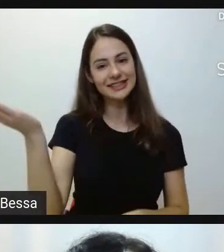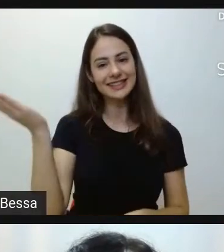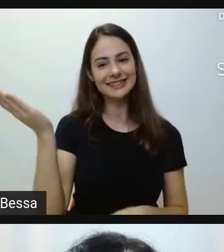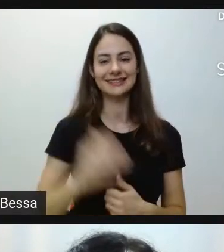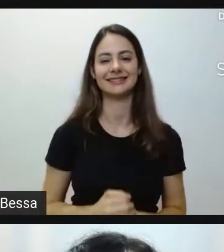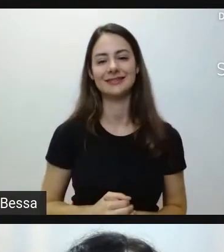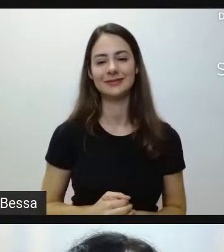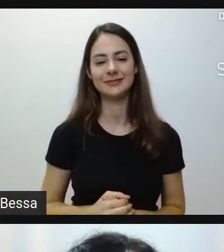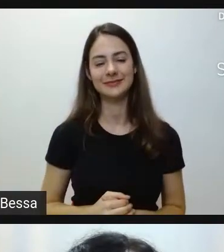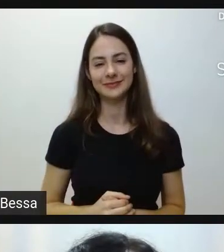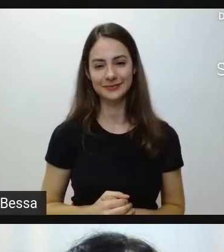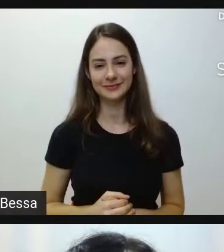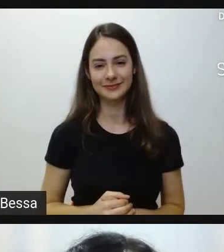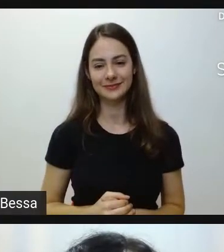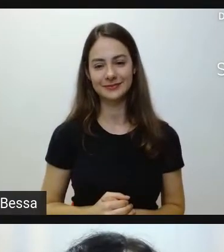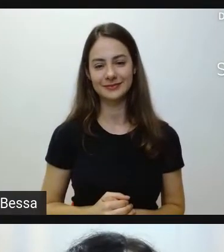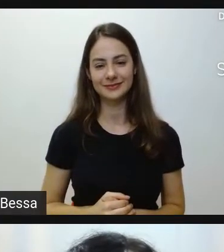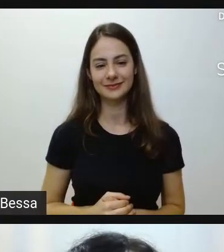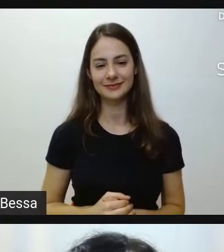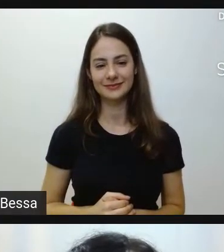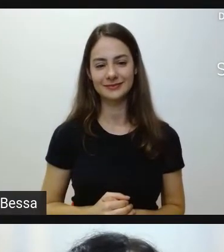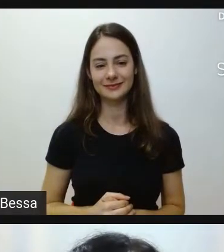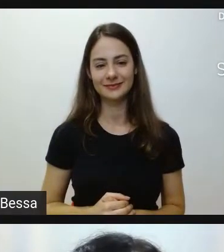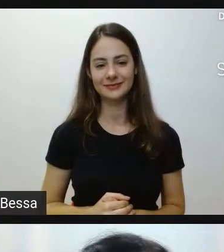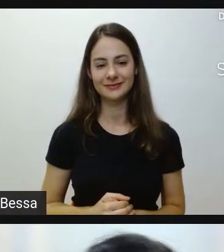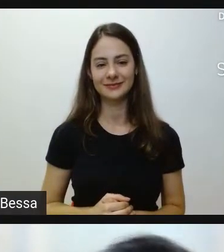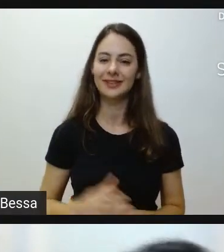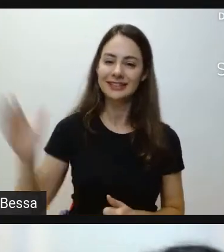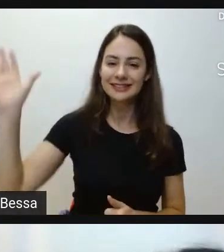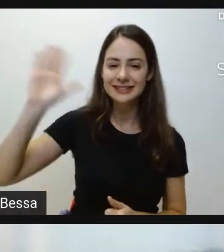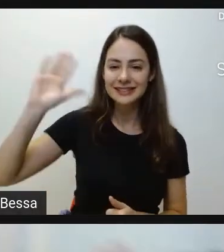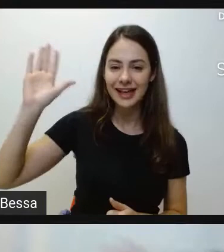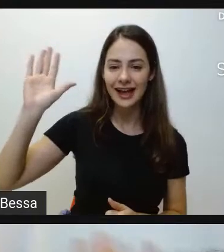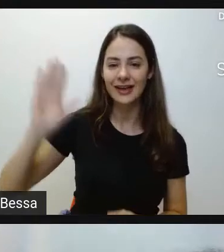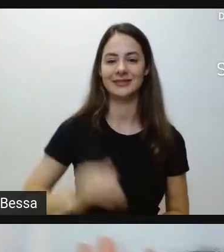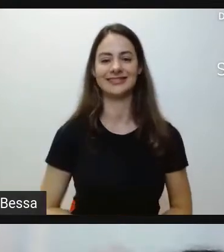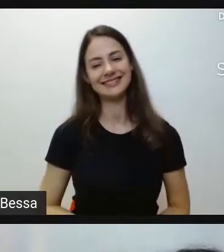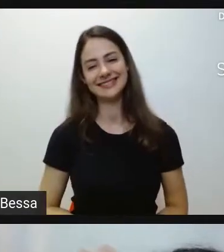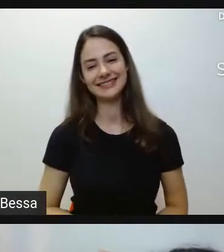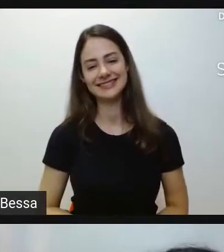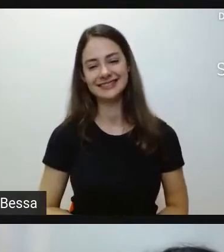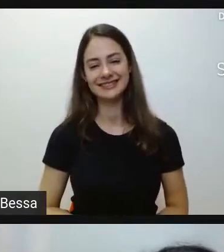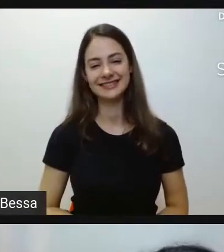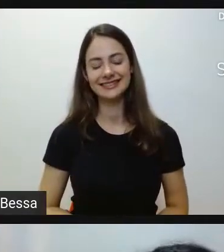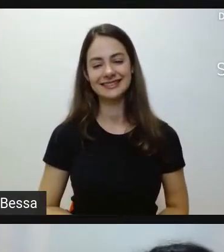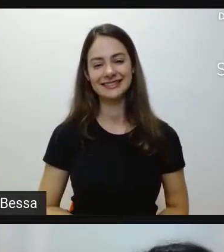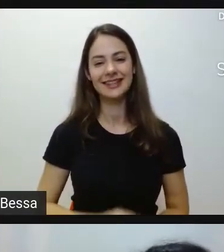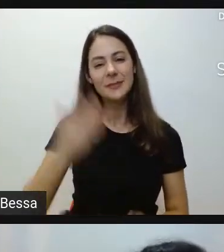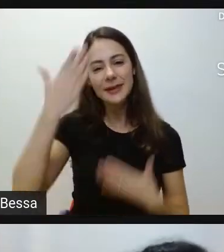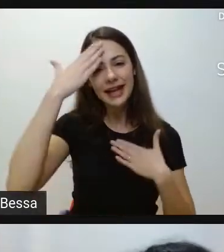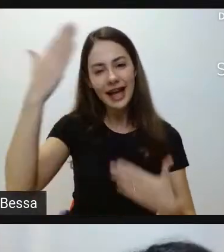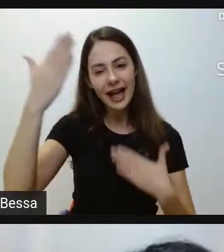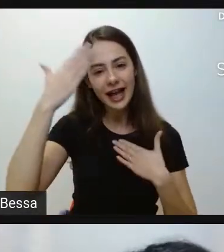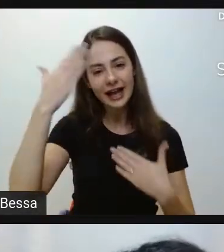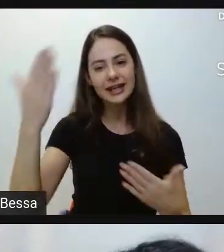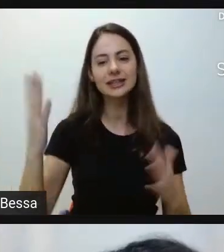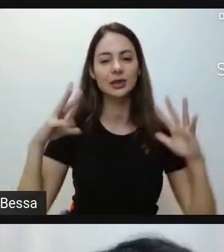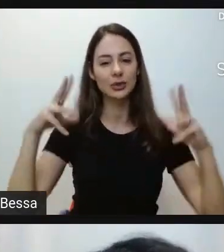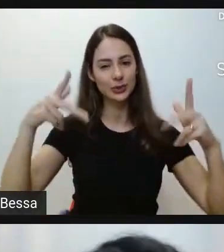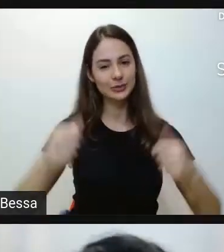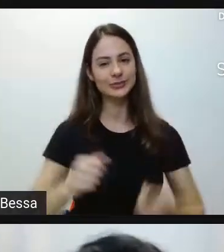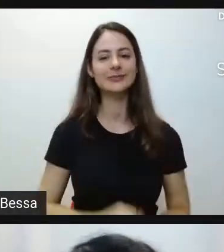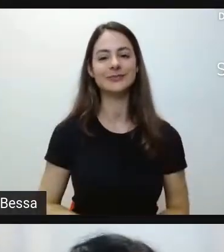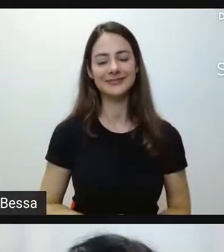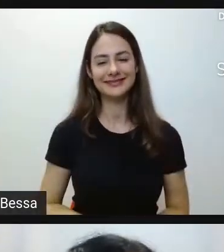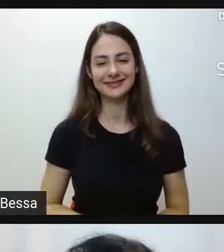tá bom? É isso. Podemos dar um tchau para todo mundo, então. Tchau, tchau. Até mais. Obrigado por tudo. Obrigado, Juliano. Obrigado,